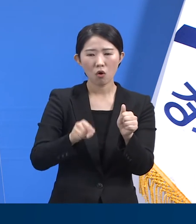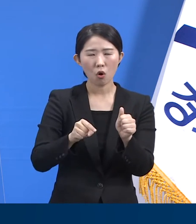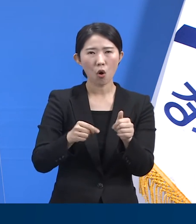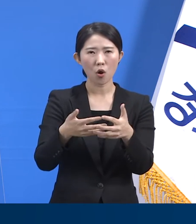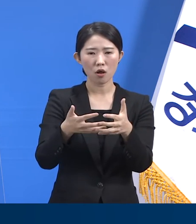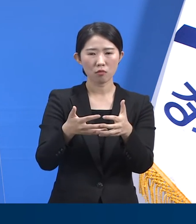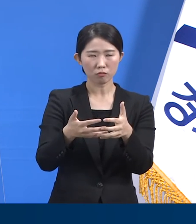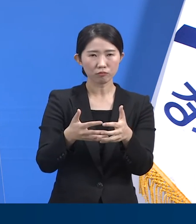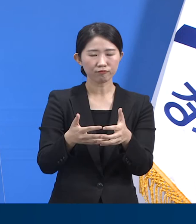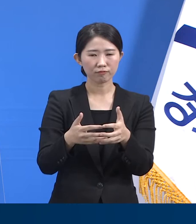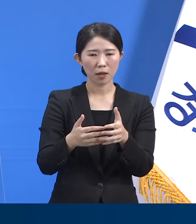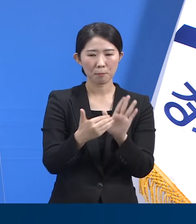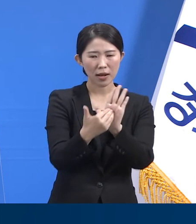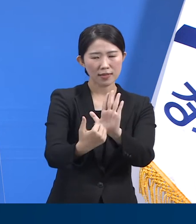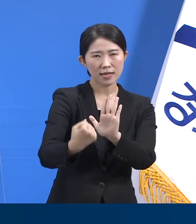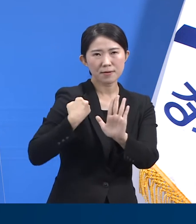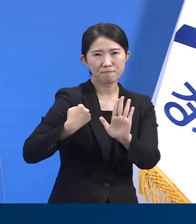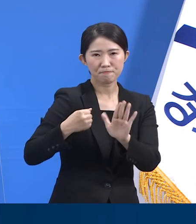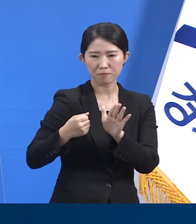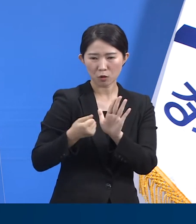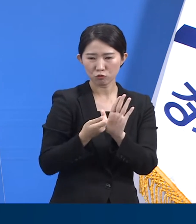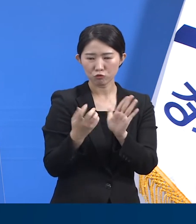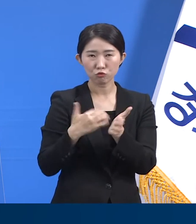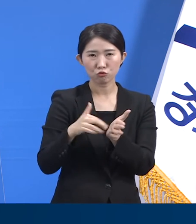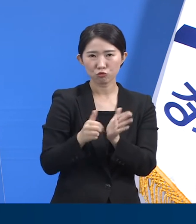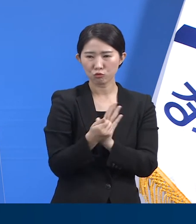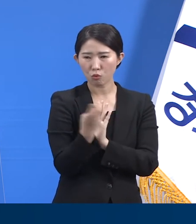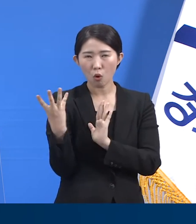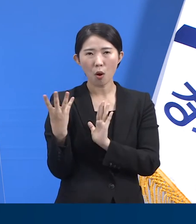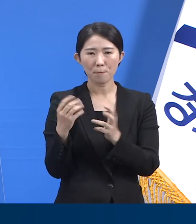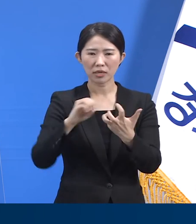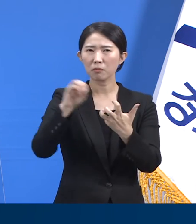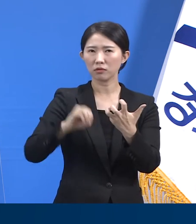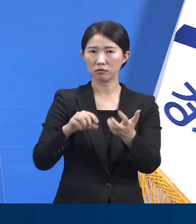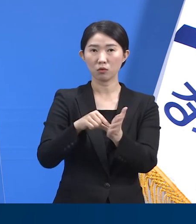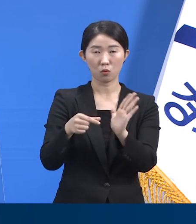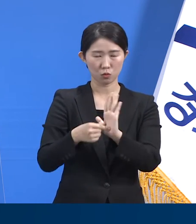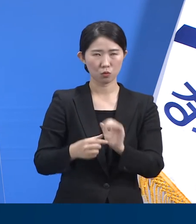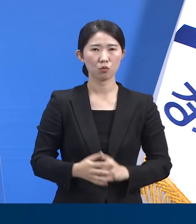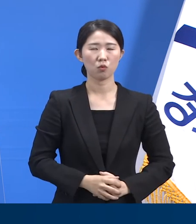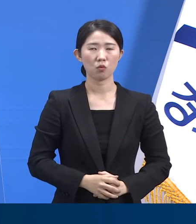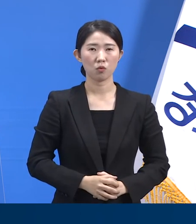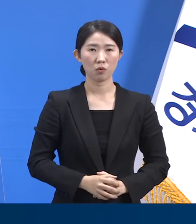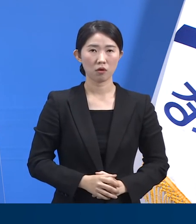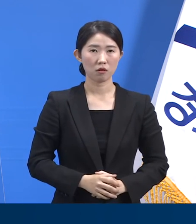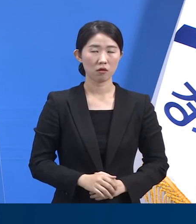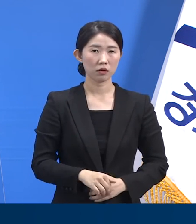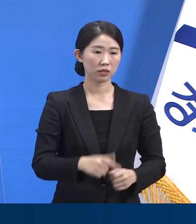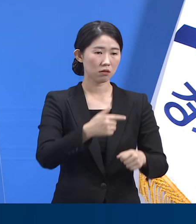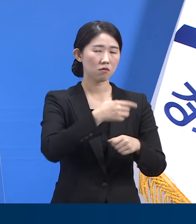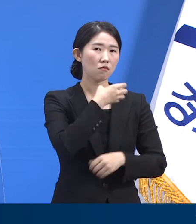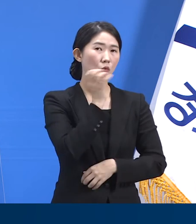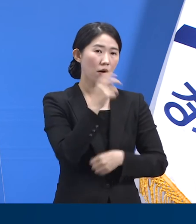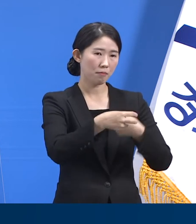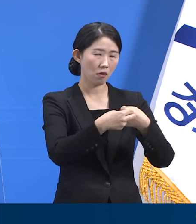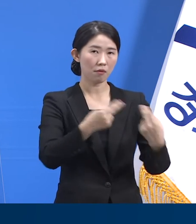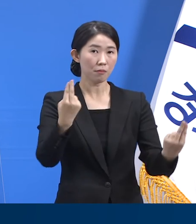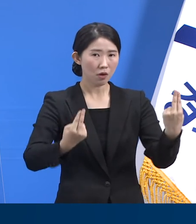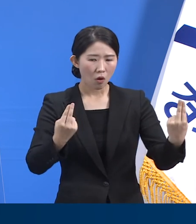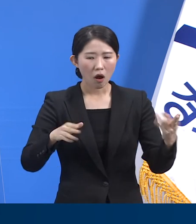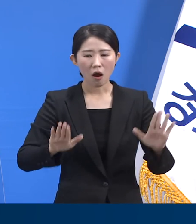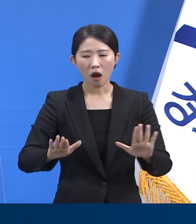원내 형성되었던 상황으로 판단합니다. 앞에 요양병원 사례와 비교할 때 다행스러운 결과입니다.